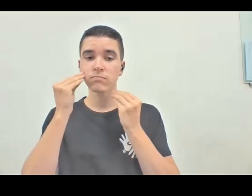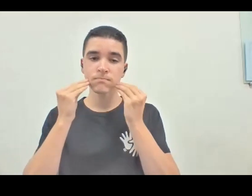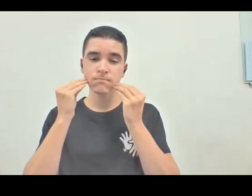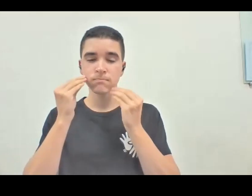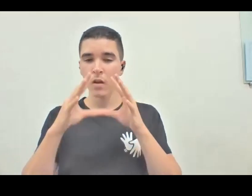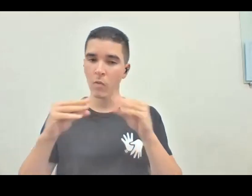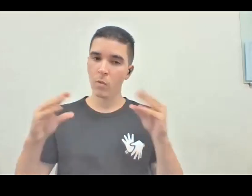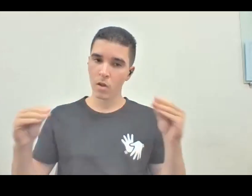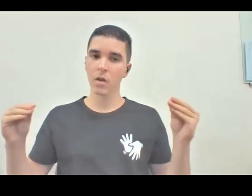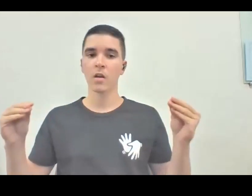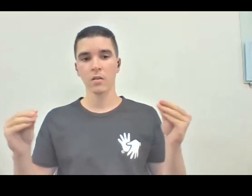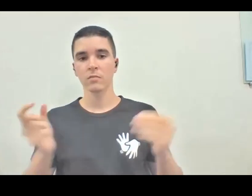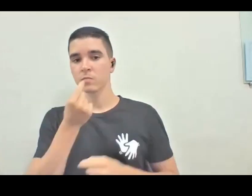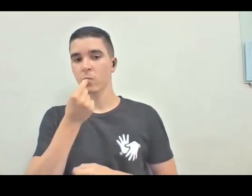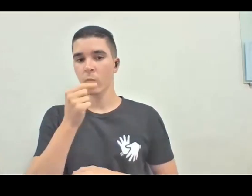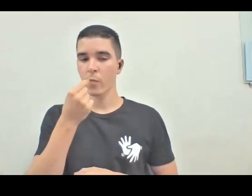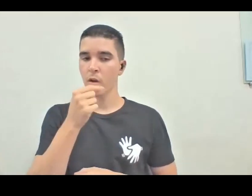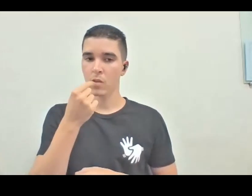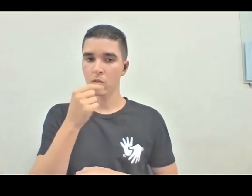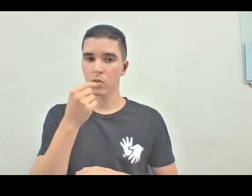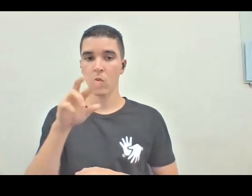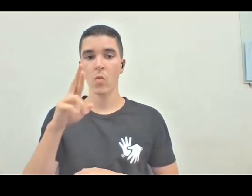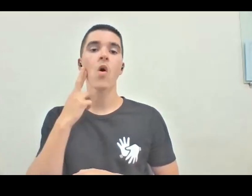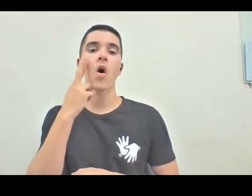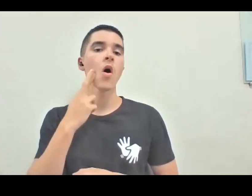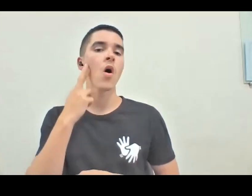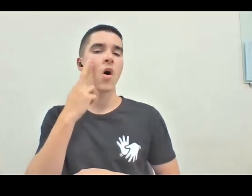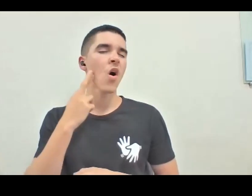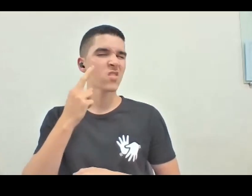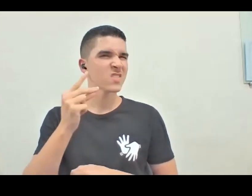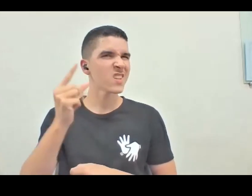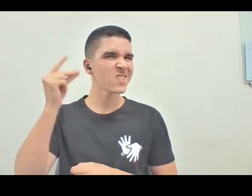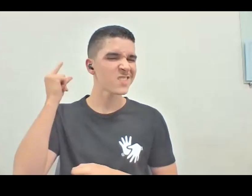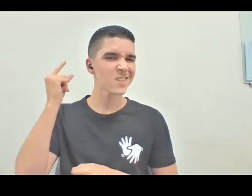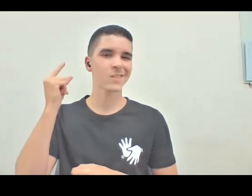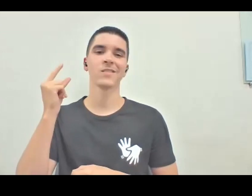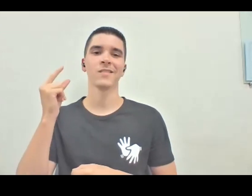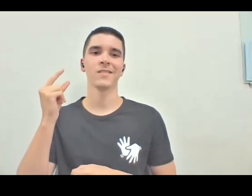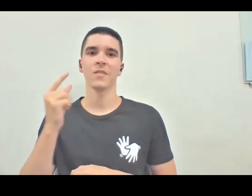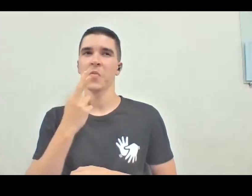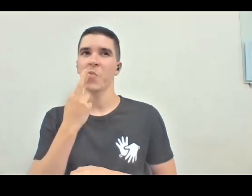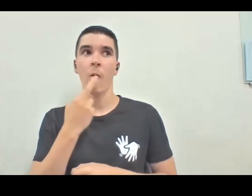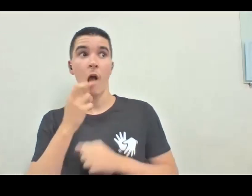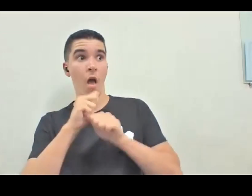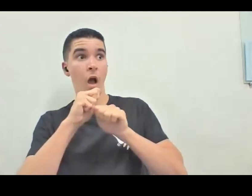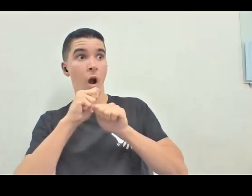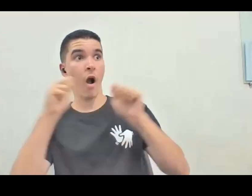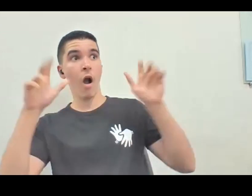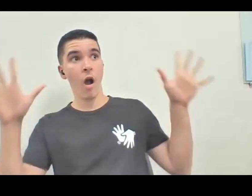leve, assim, né, também com batom rosa, rosa antigo, assim, né, não é um rosa que cheguei, não, é um rosa, assim, meio